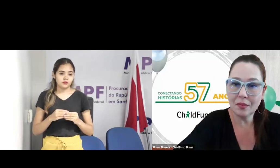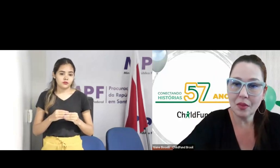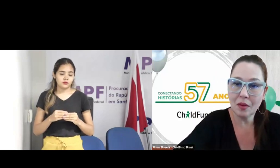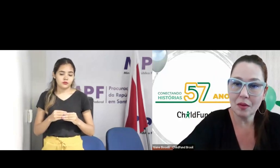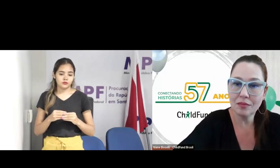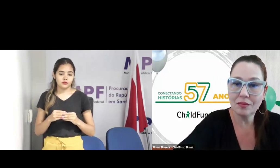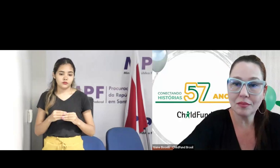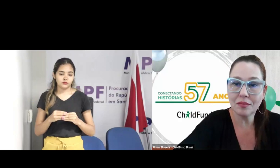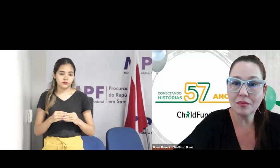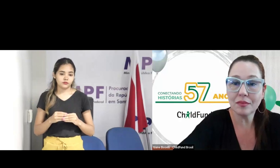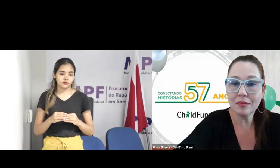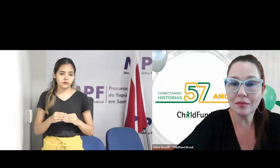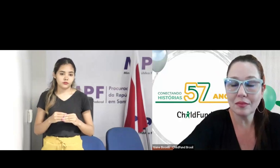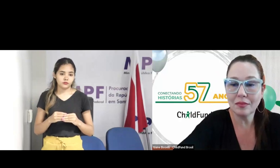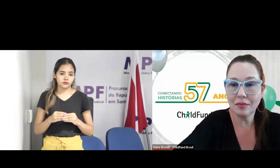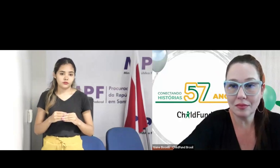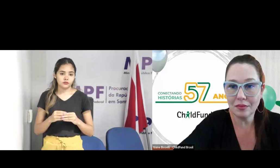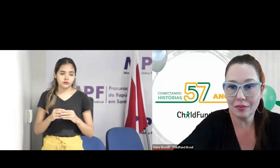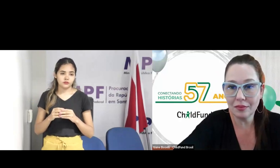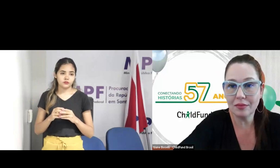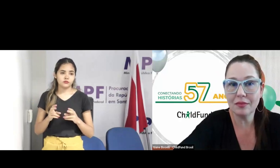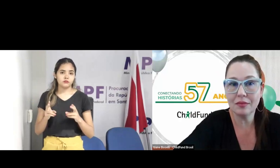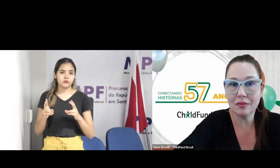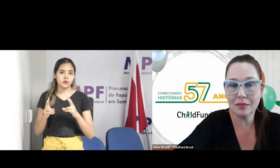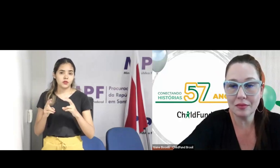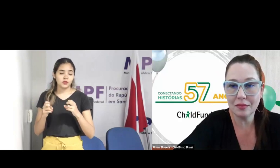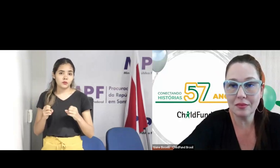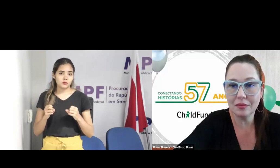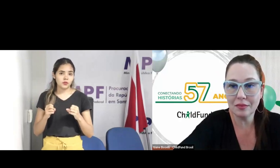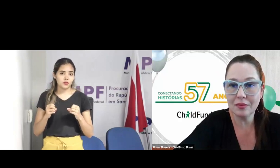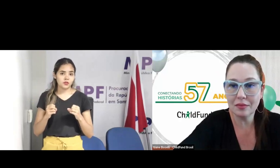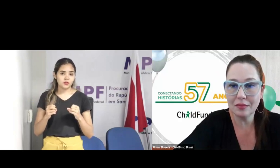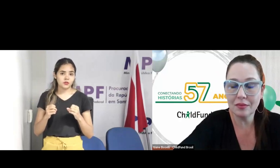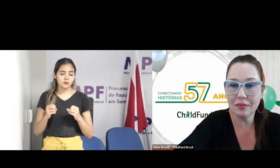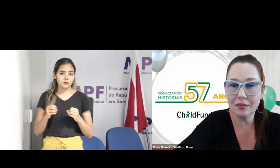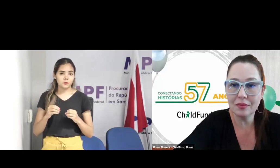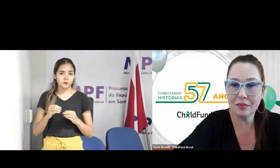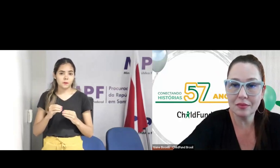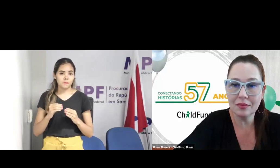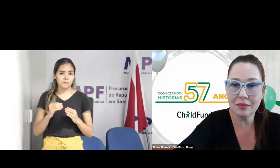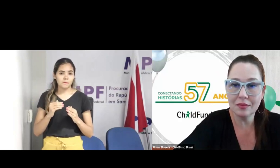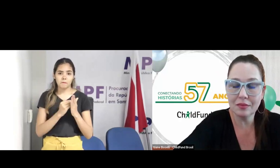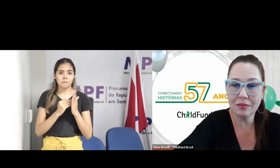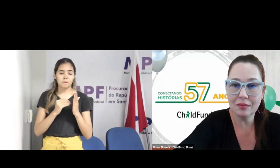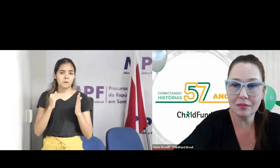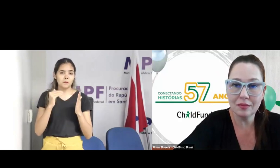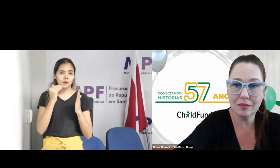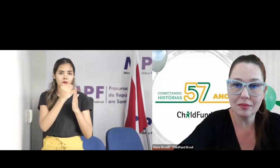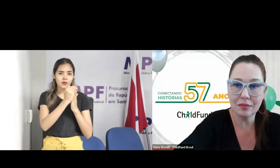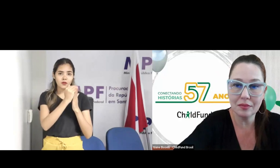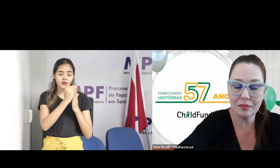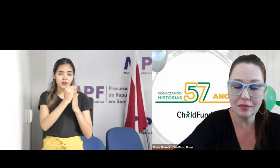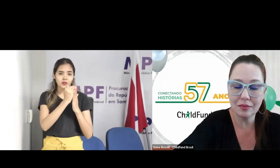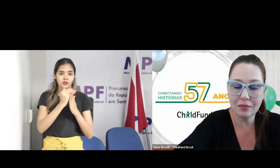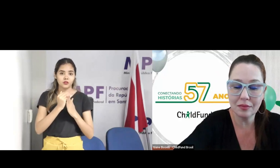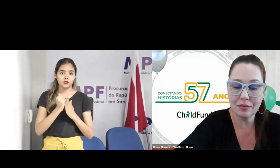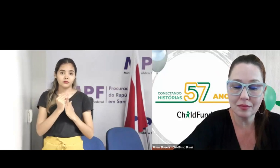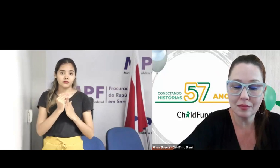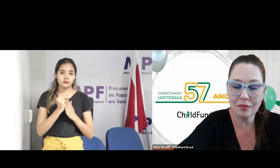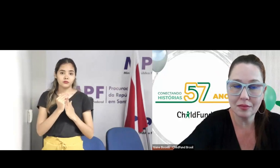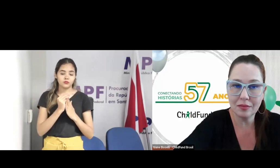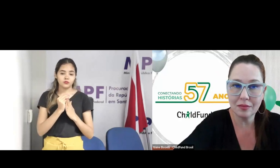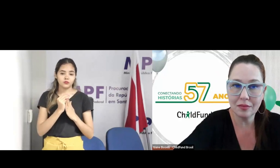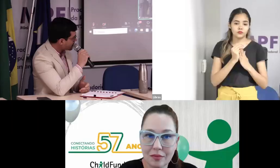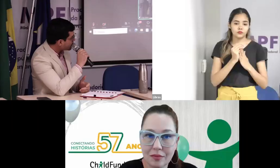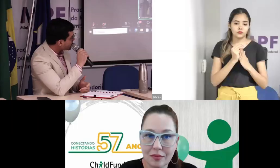em relação ao ano anterior, que foi em 2022. E aí, mora aquela dúvida, né? O que... Por